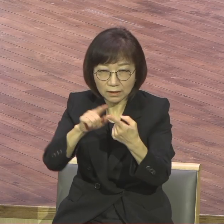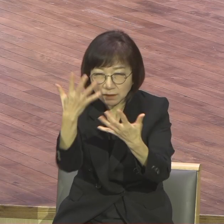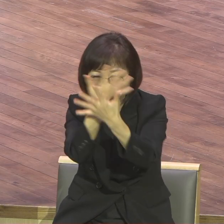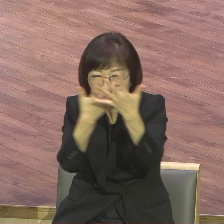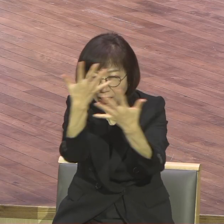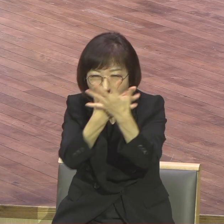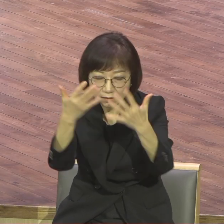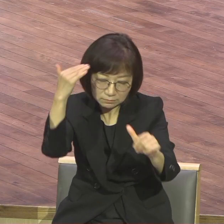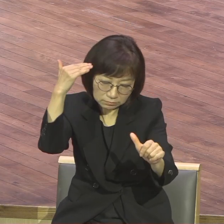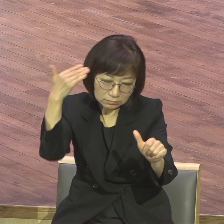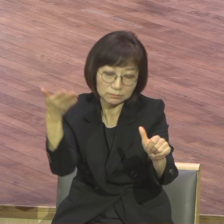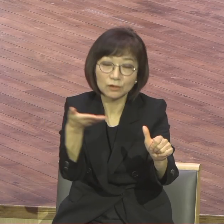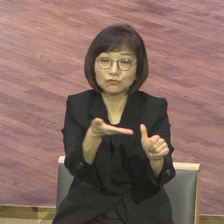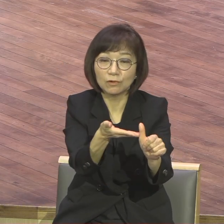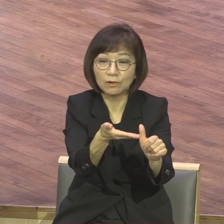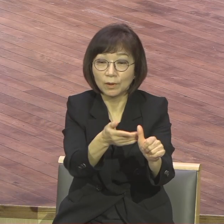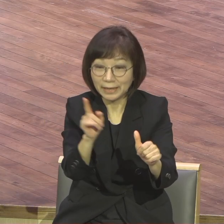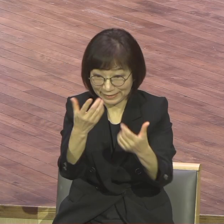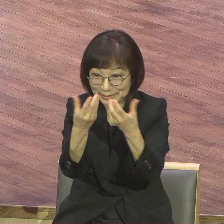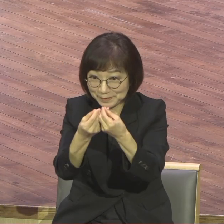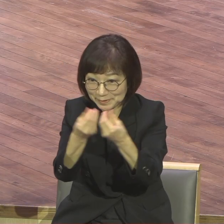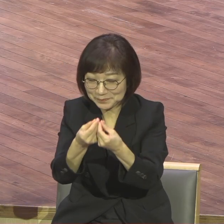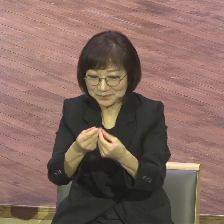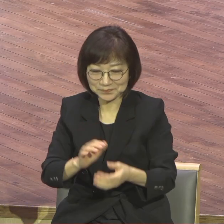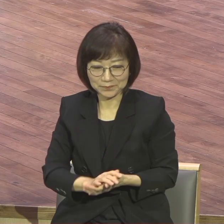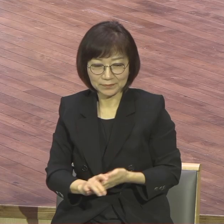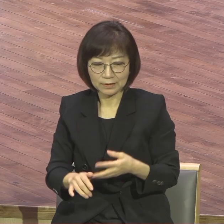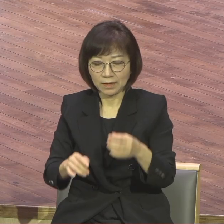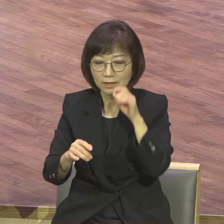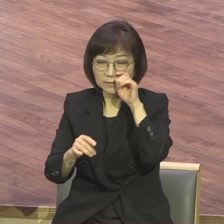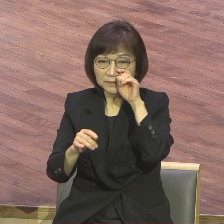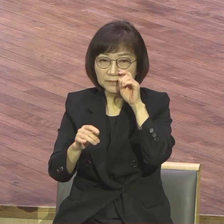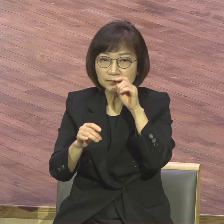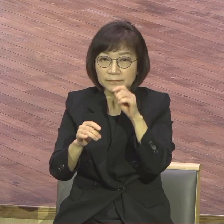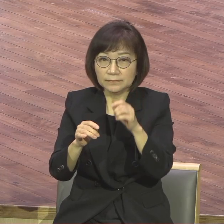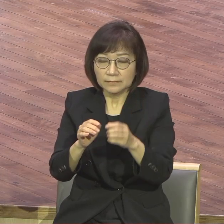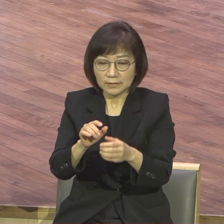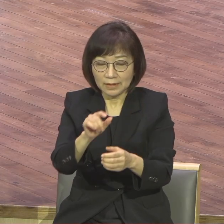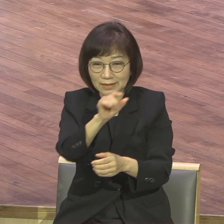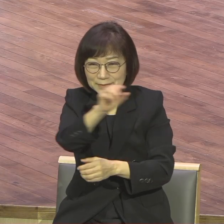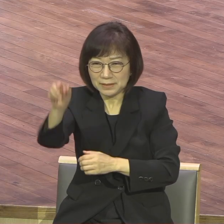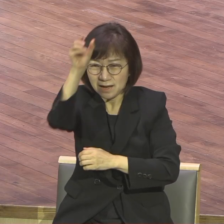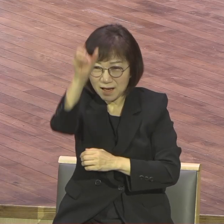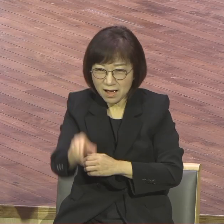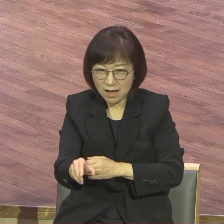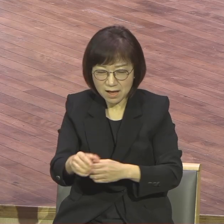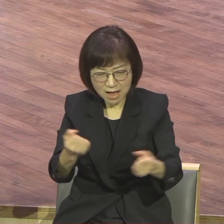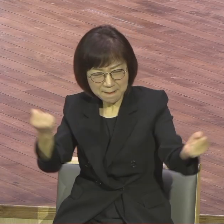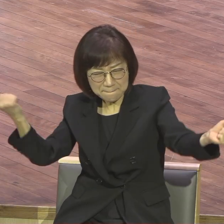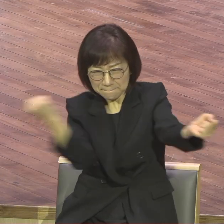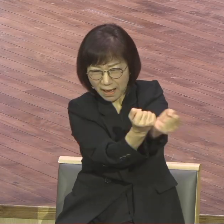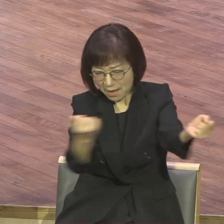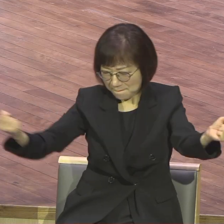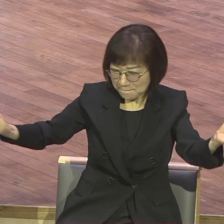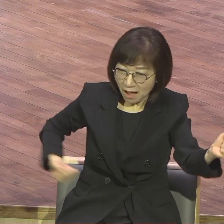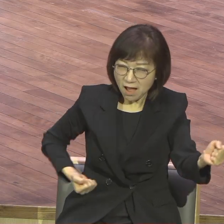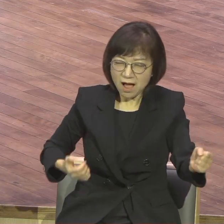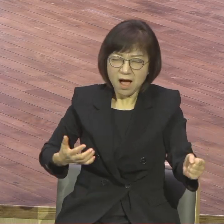대표적인 것이 뭐냐. 자기 십자가의 극심한 고난에 예수님이 달려있었지만